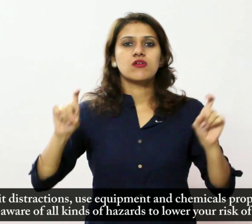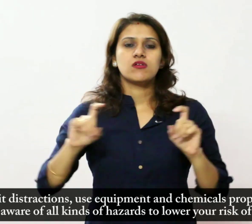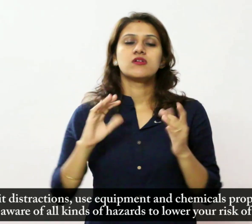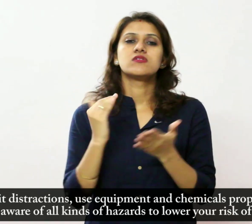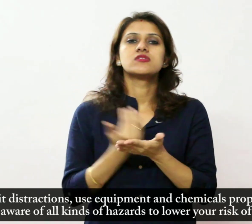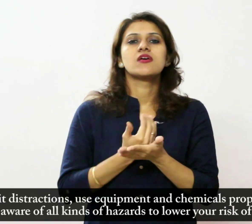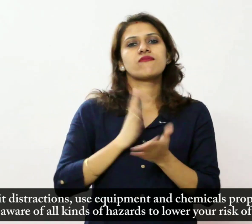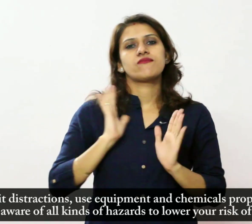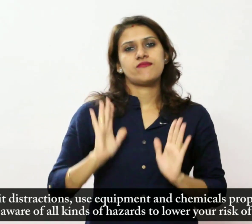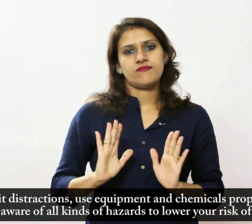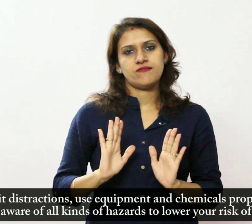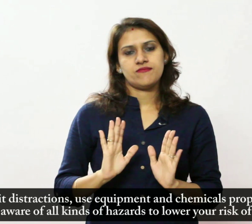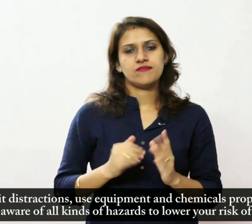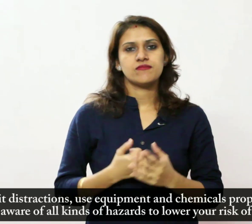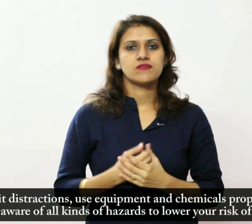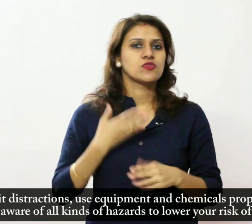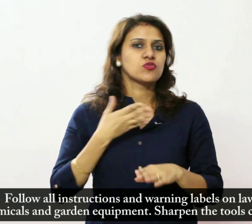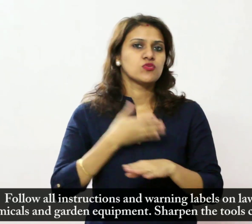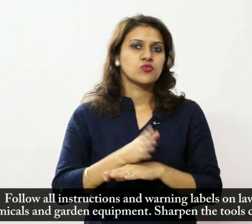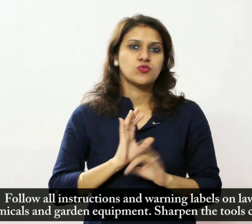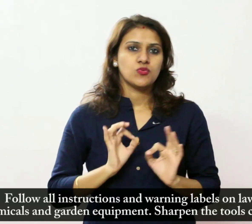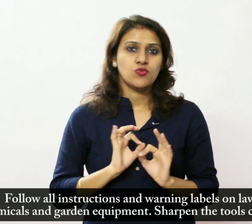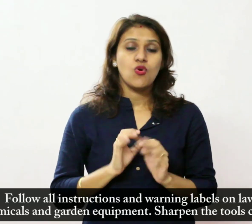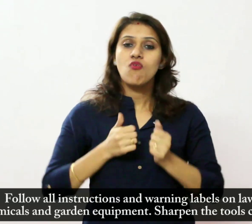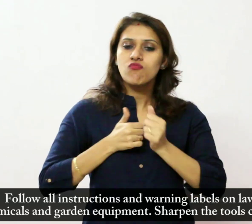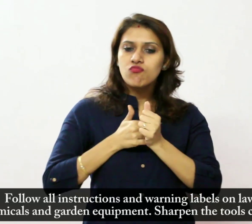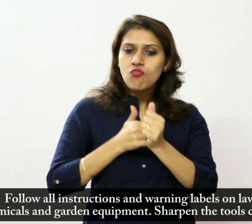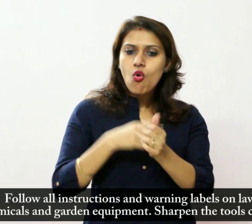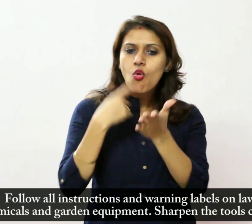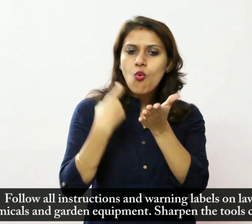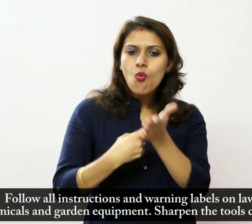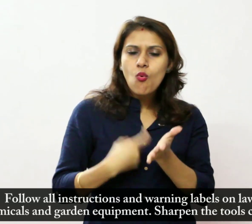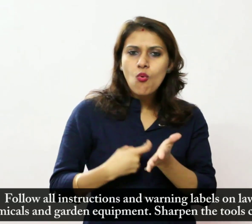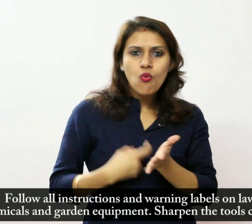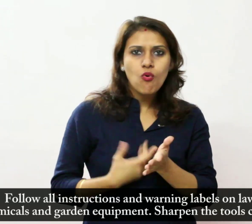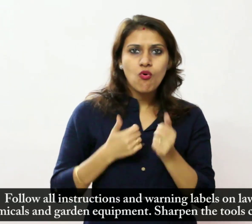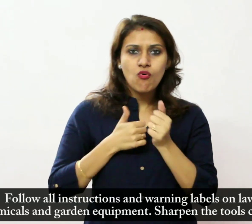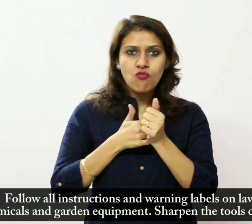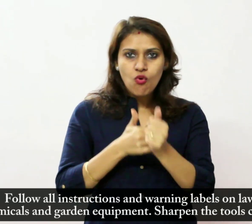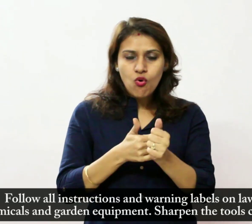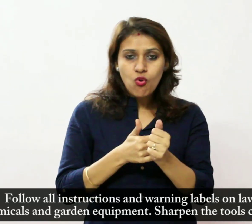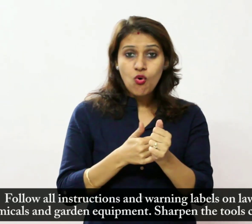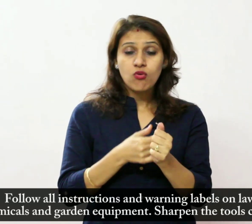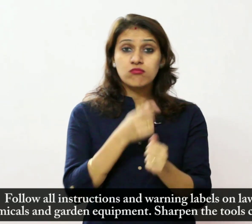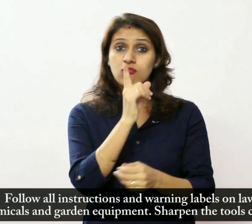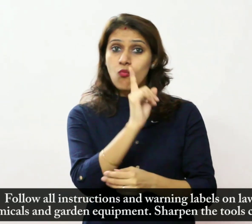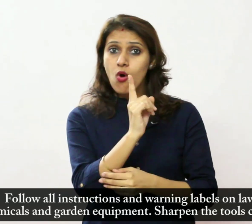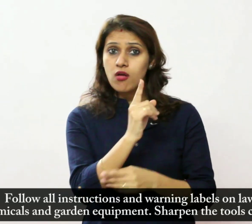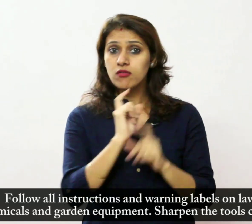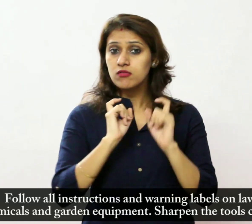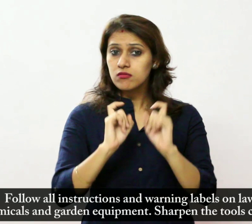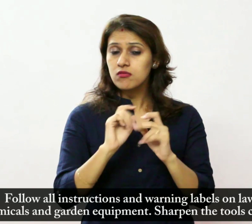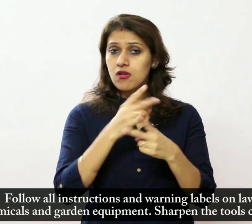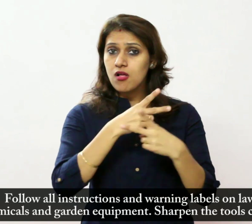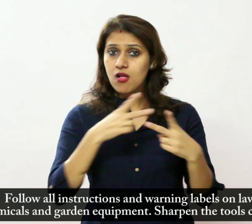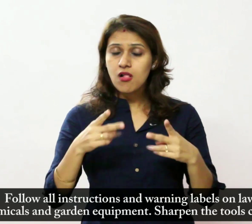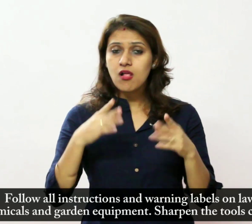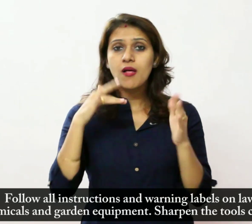लौन, रसायन और उद्यान उपकरण पर सभी निर्देशों और चितावनी लेबल का पालन करें